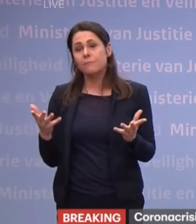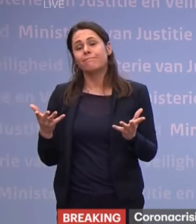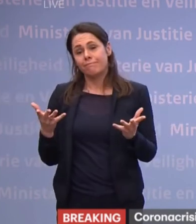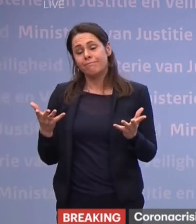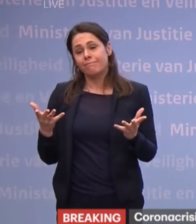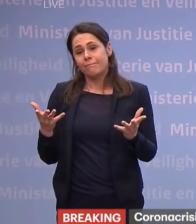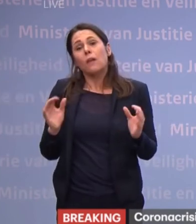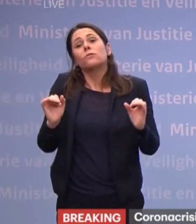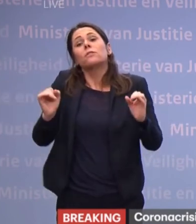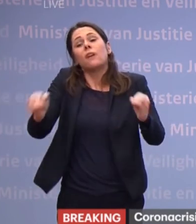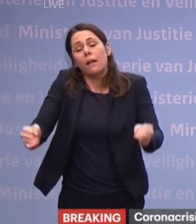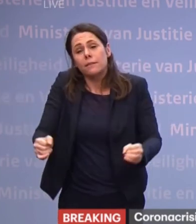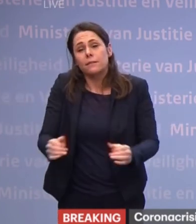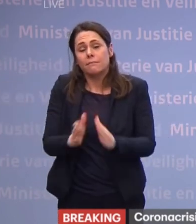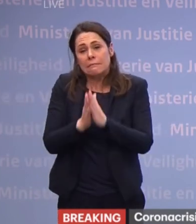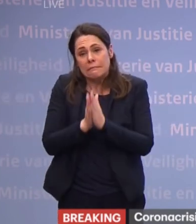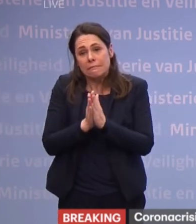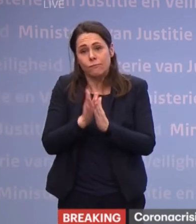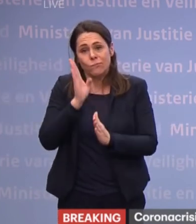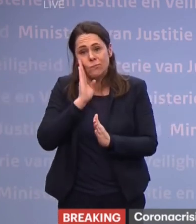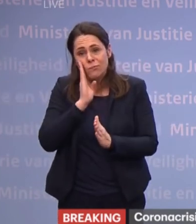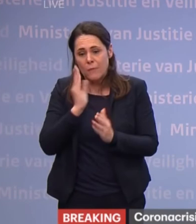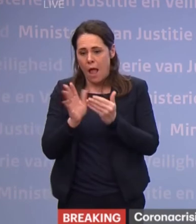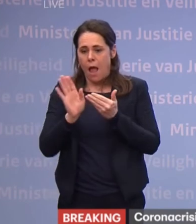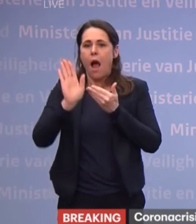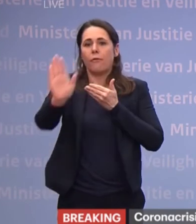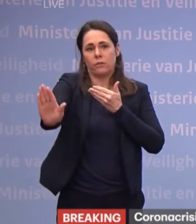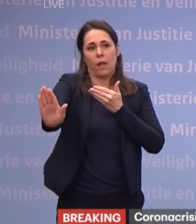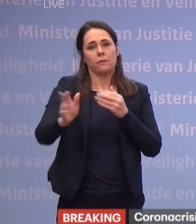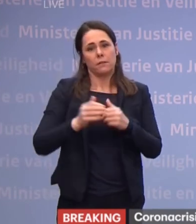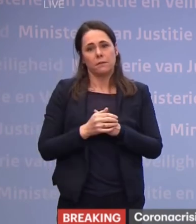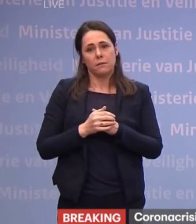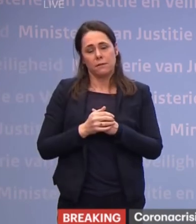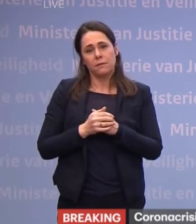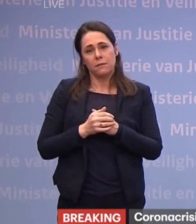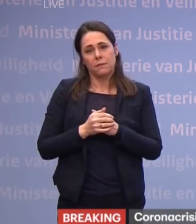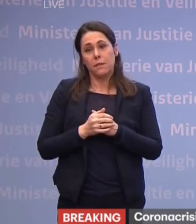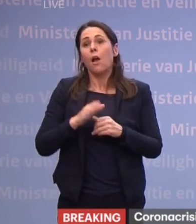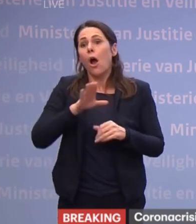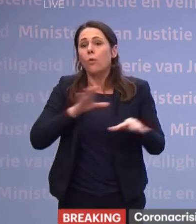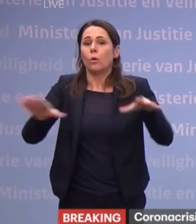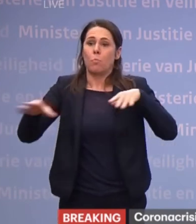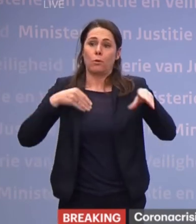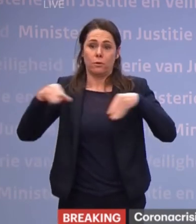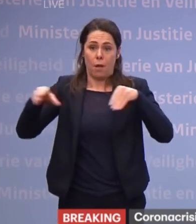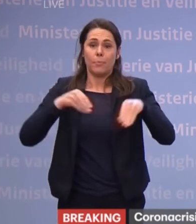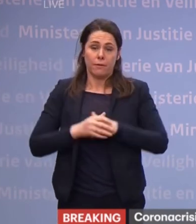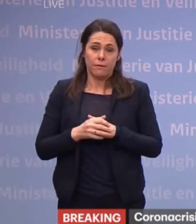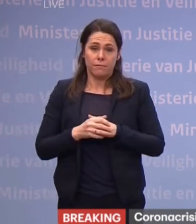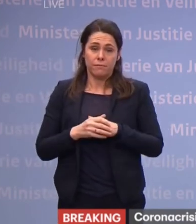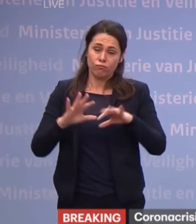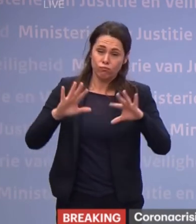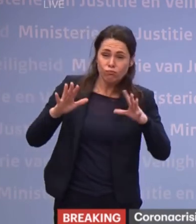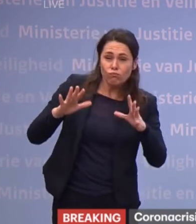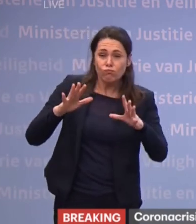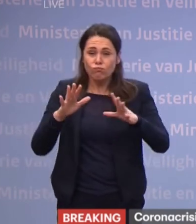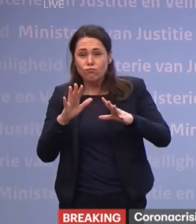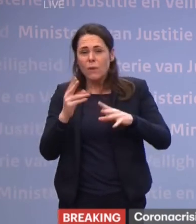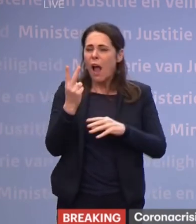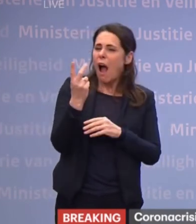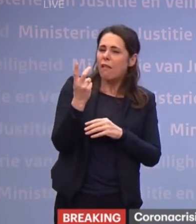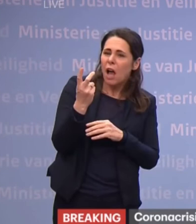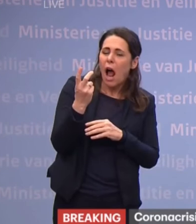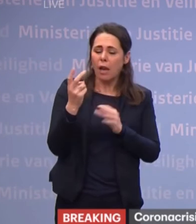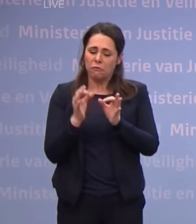afstand van elkaar te bewaren. Ook bijvoorbeeld bij het boodschappen doen. U kunt als richtlijn ongeveer anderhalve